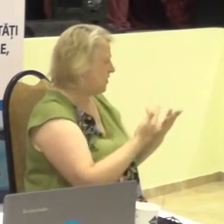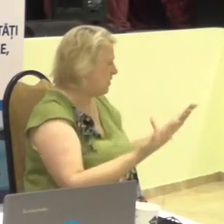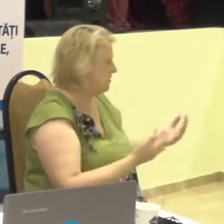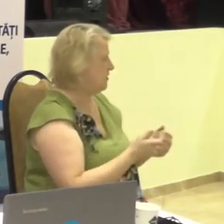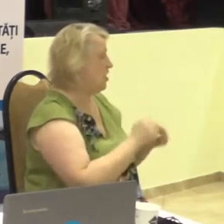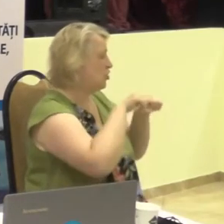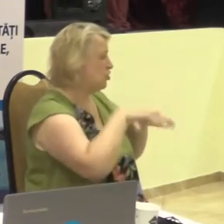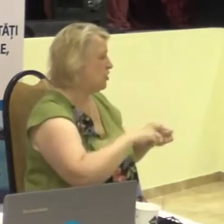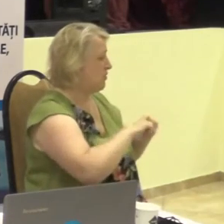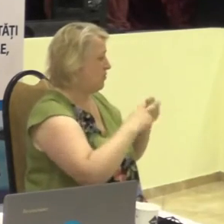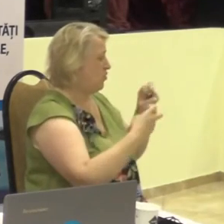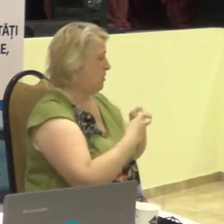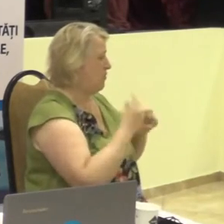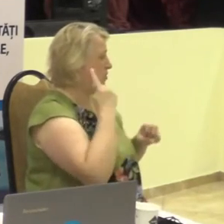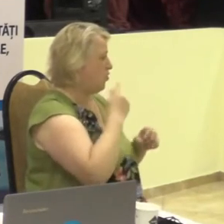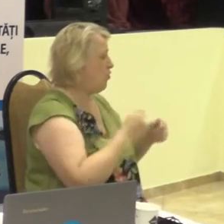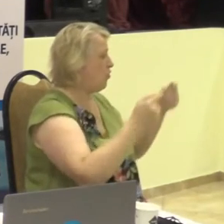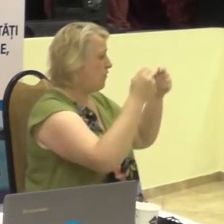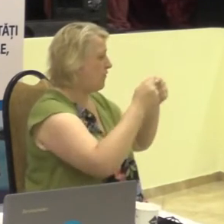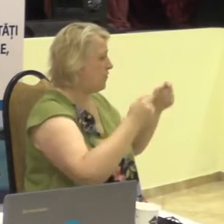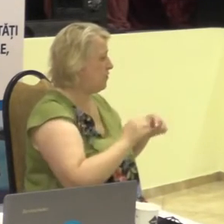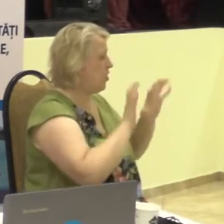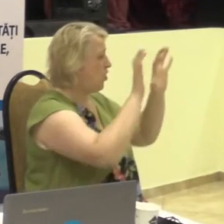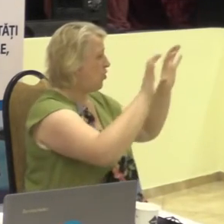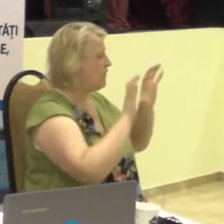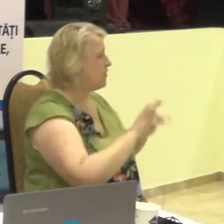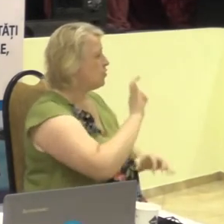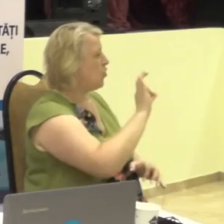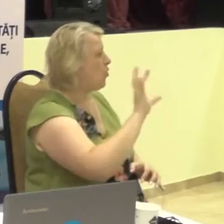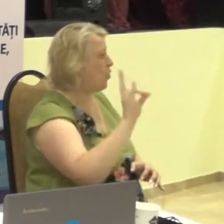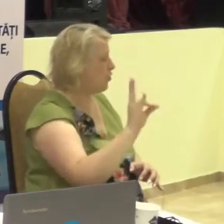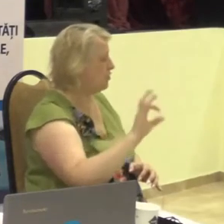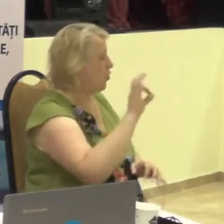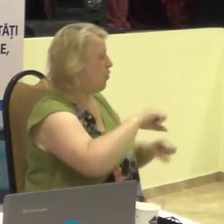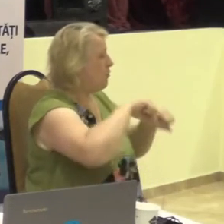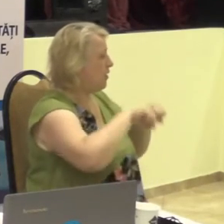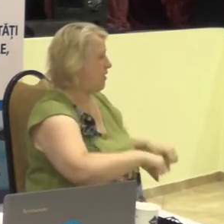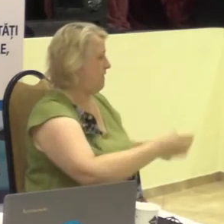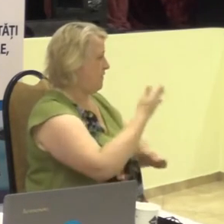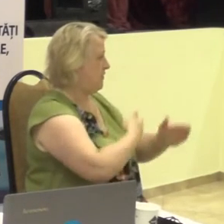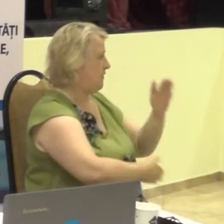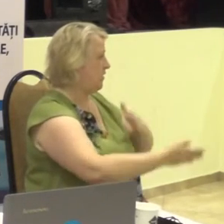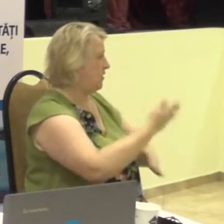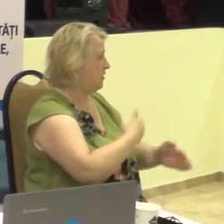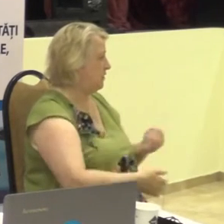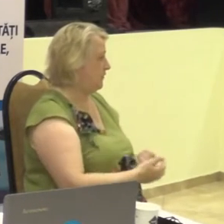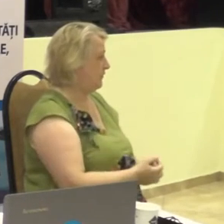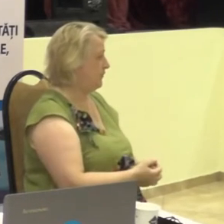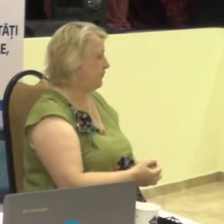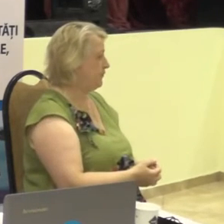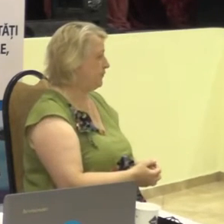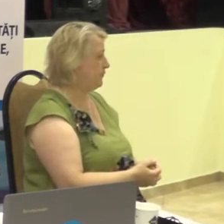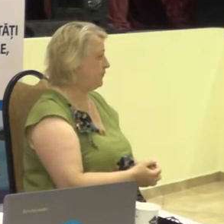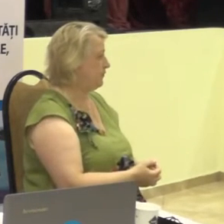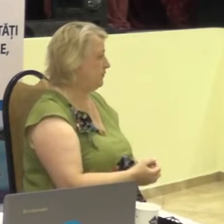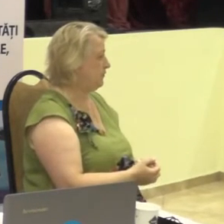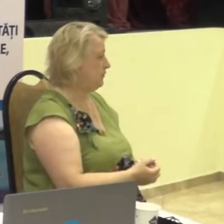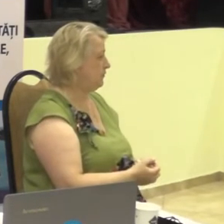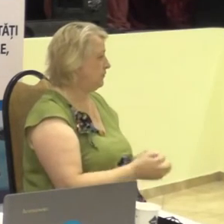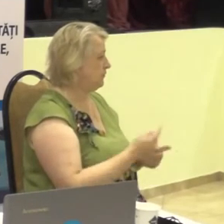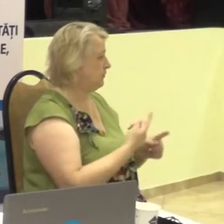problemelor lor în confruntare cu Convenția MONU privind drepturile persoane cu dezabilități, care